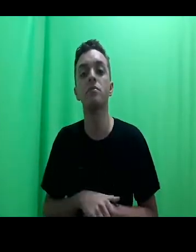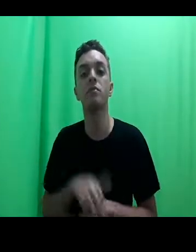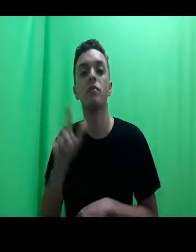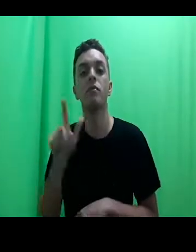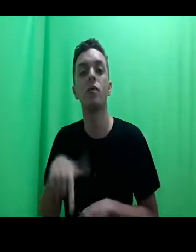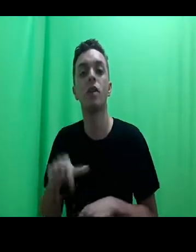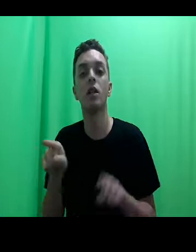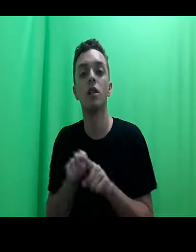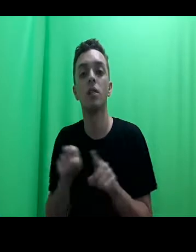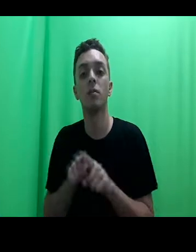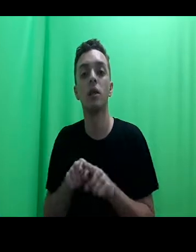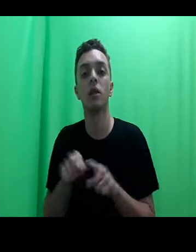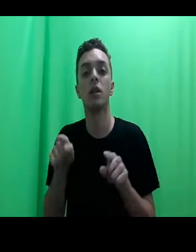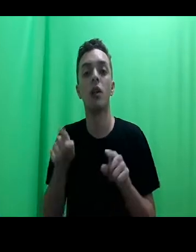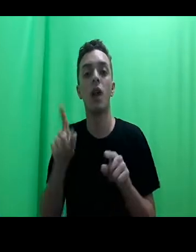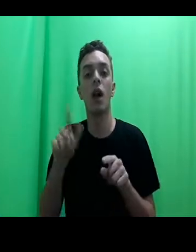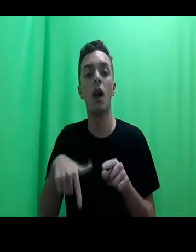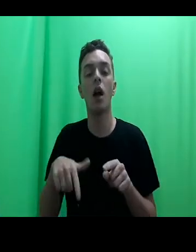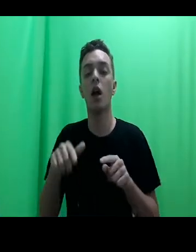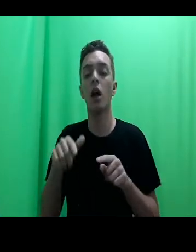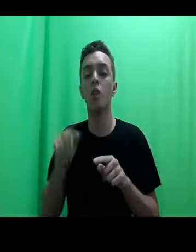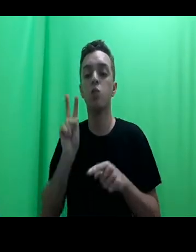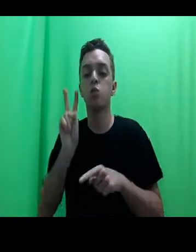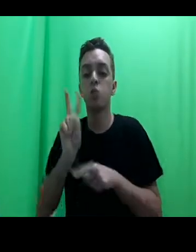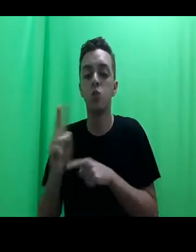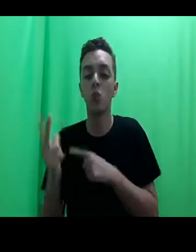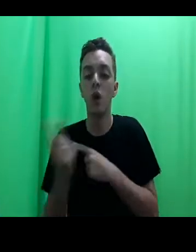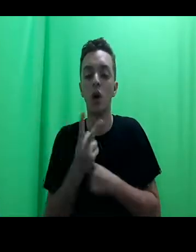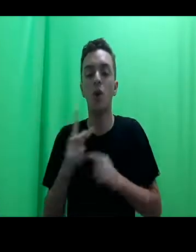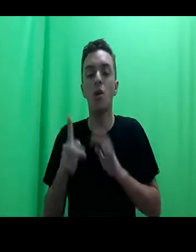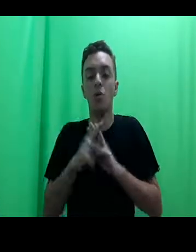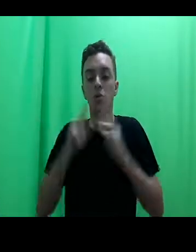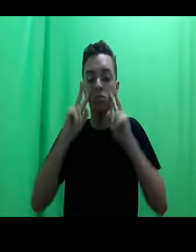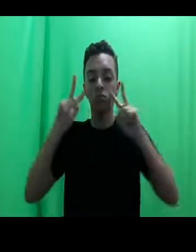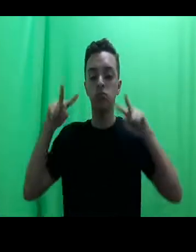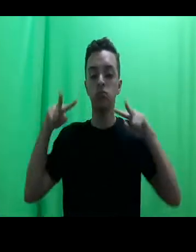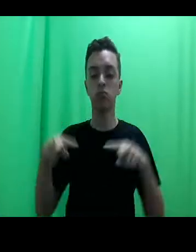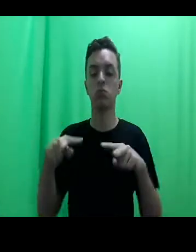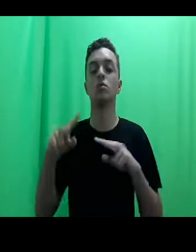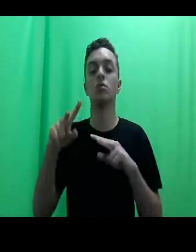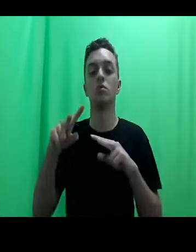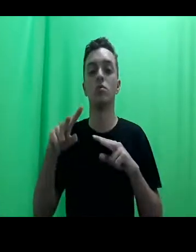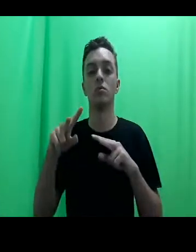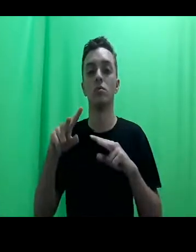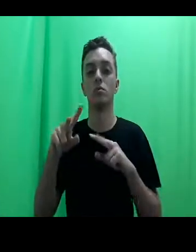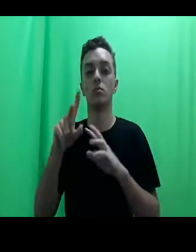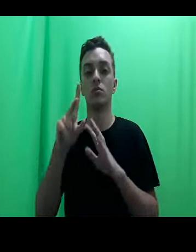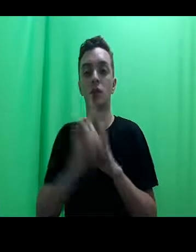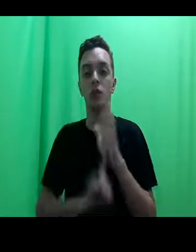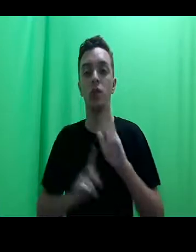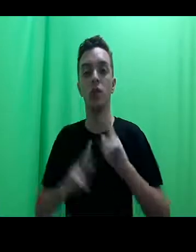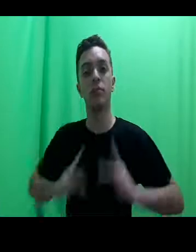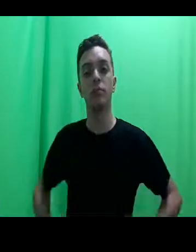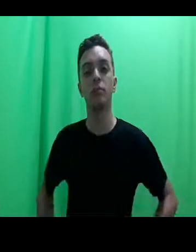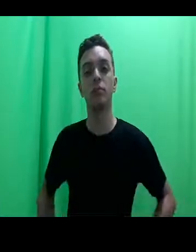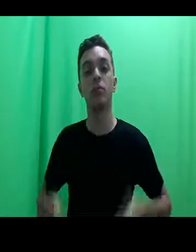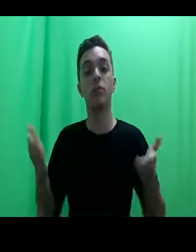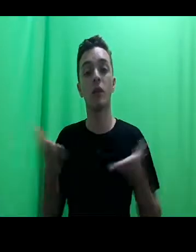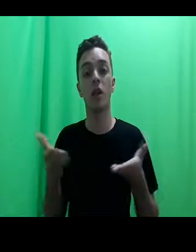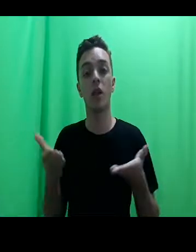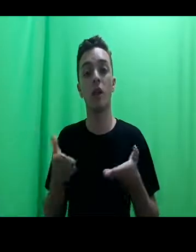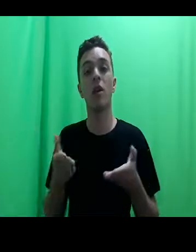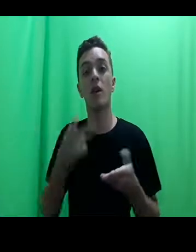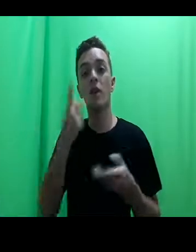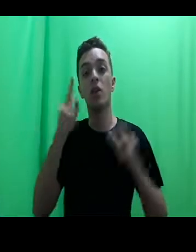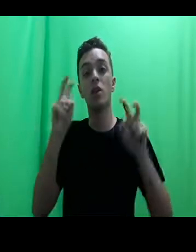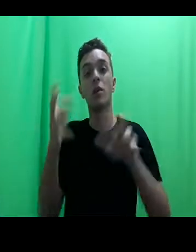etnocêntrica, dos direitos humanos. E essa é uma perspectiva hegemônica. Ela aborda a inclusão